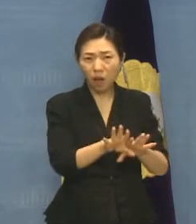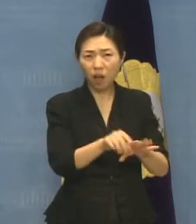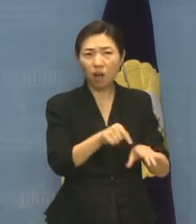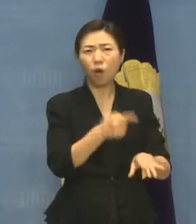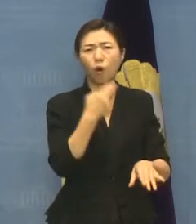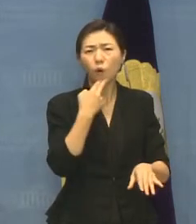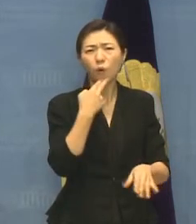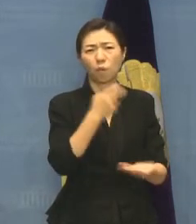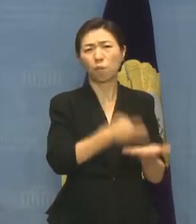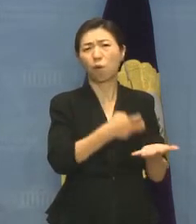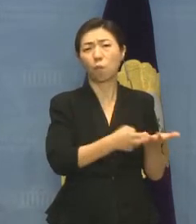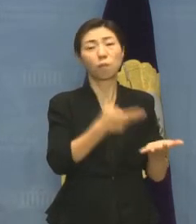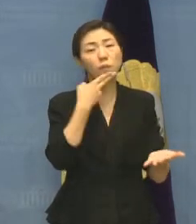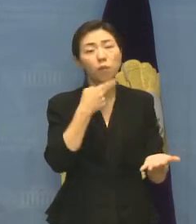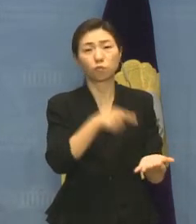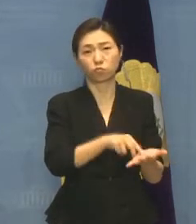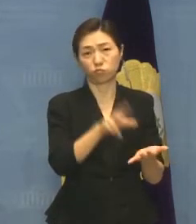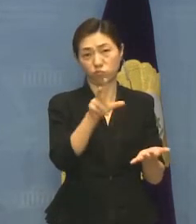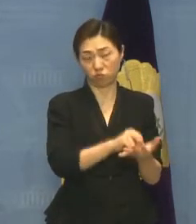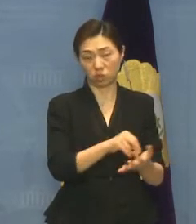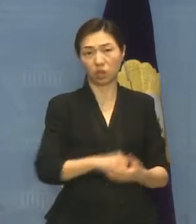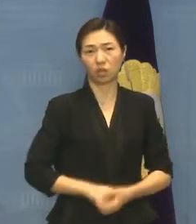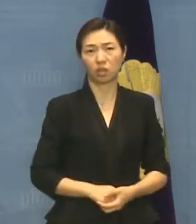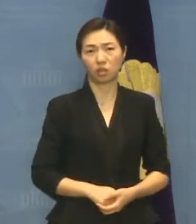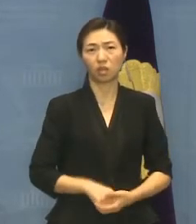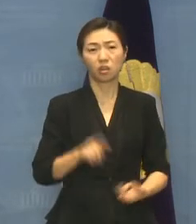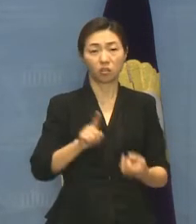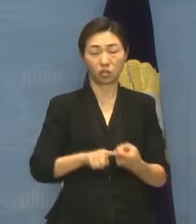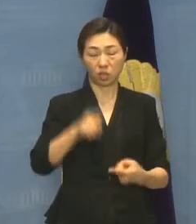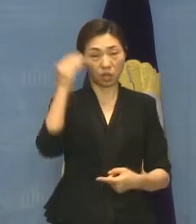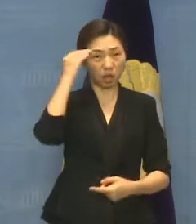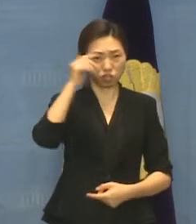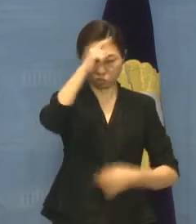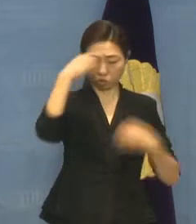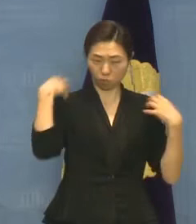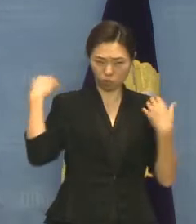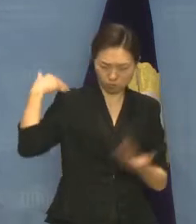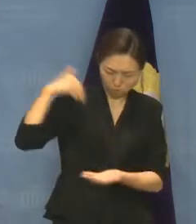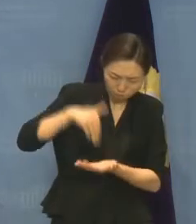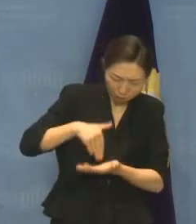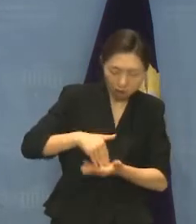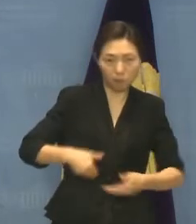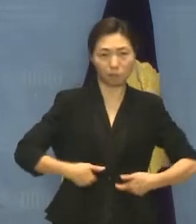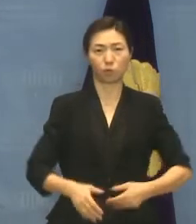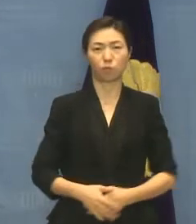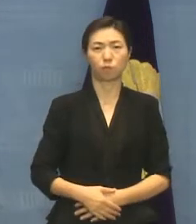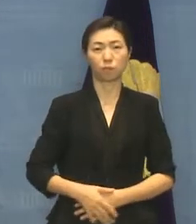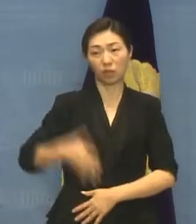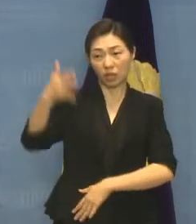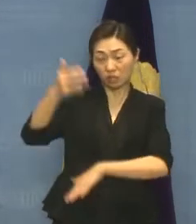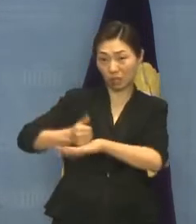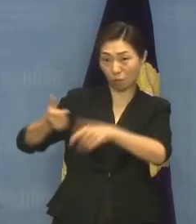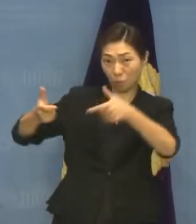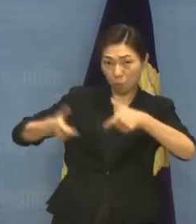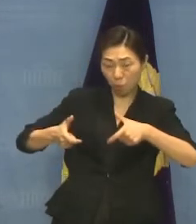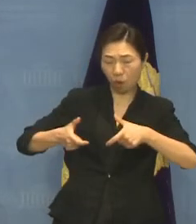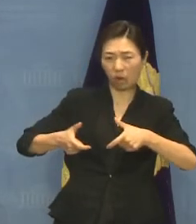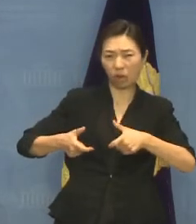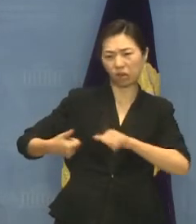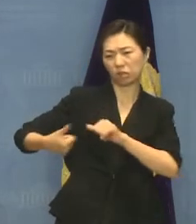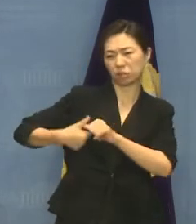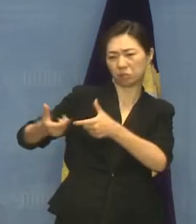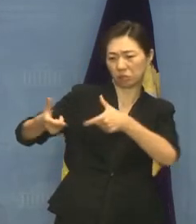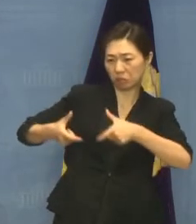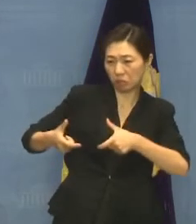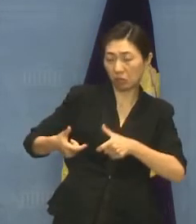침해하고 있는지 이에 대한 송찰과 책임을 가져가시길 바랍니다. 최종 견해가 권고에 그치는 것이 아니라 실질적인